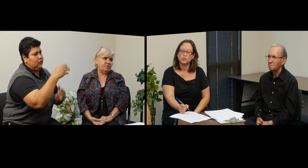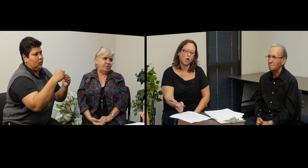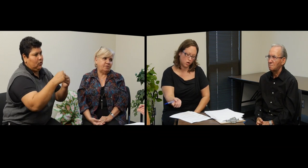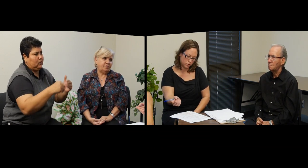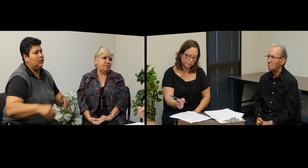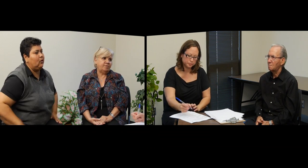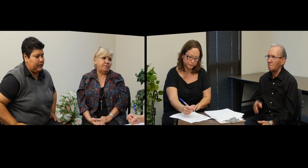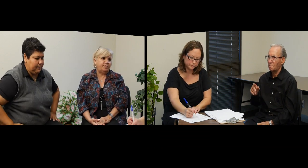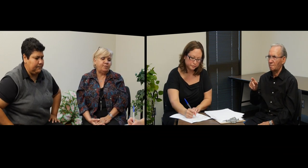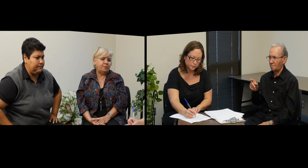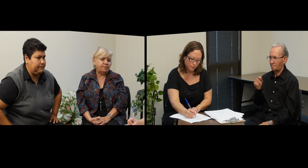Ok.